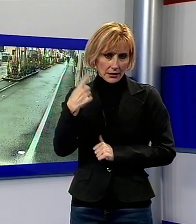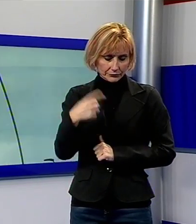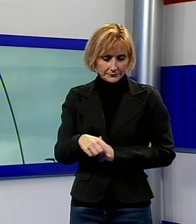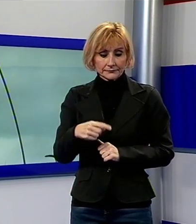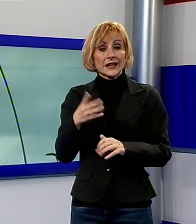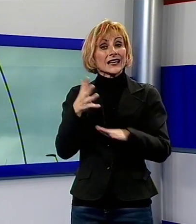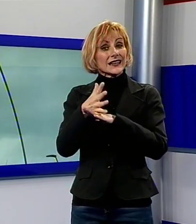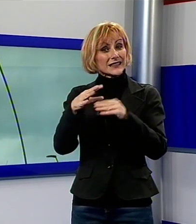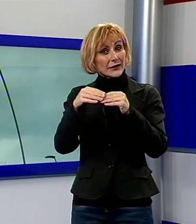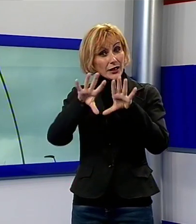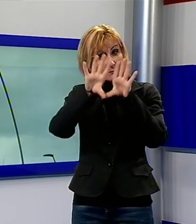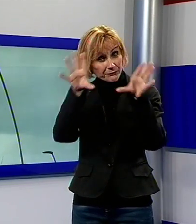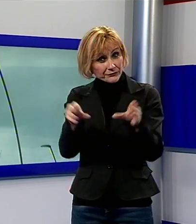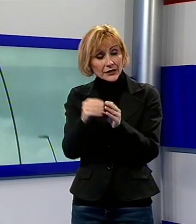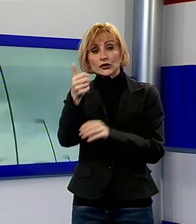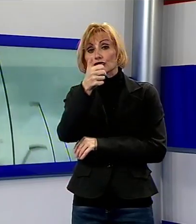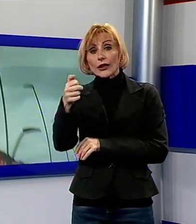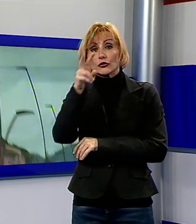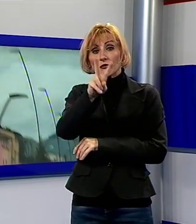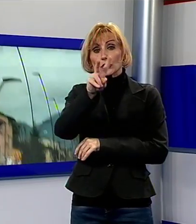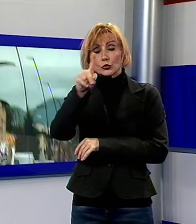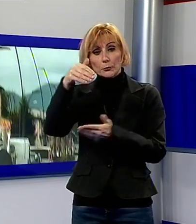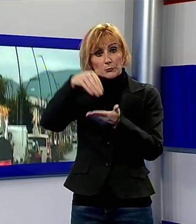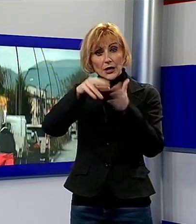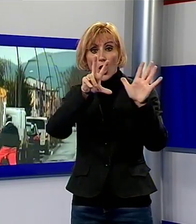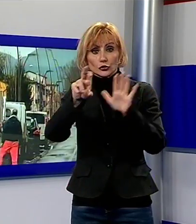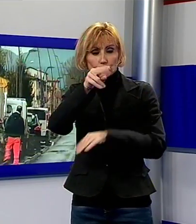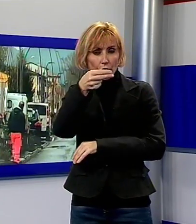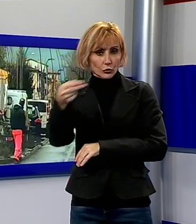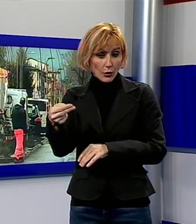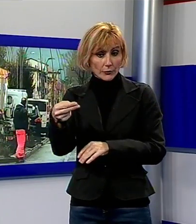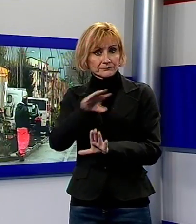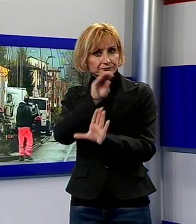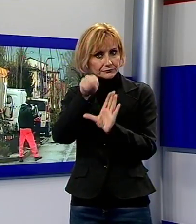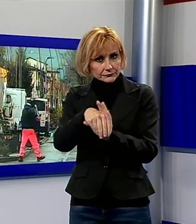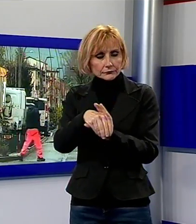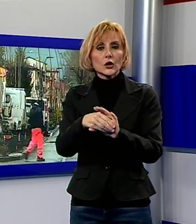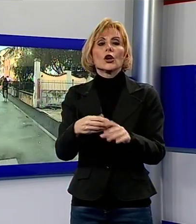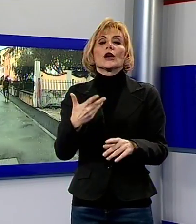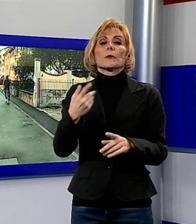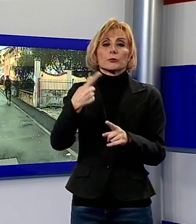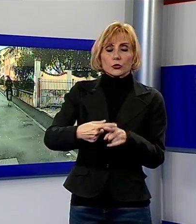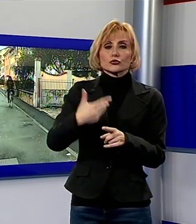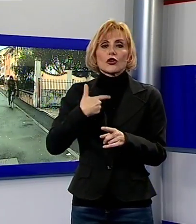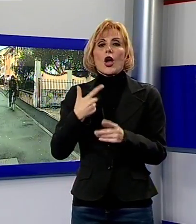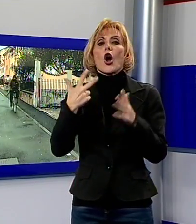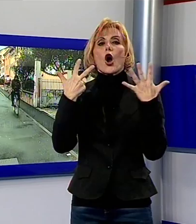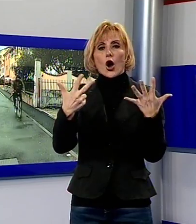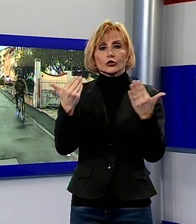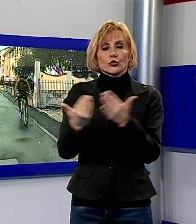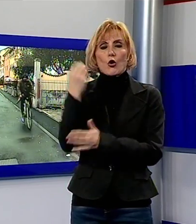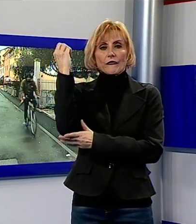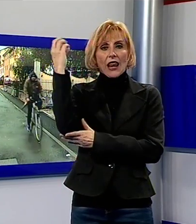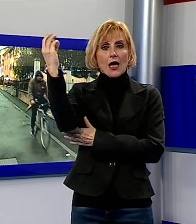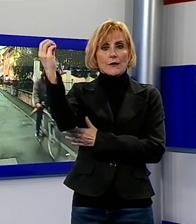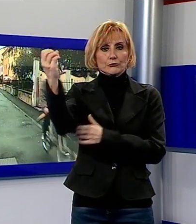costato complessivamente 121.800 euro, comprensivi degli otto nuovi lampioni che verranno accesi in questi giorni.